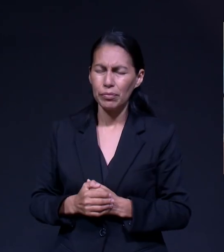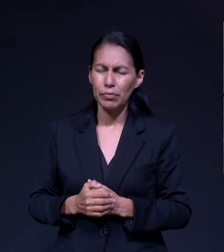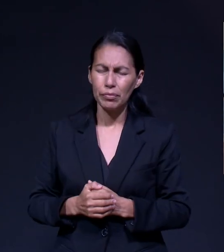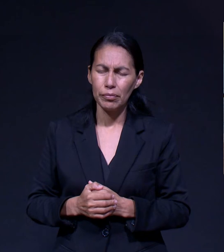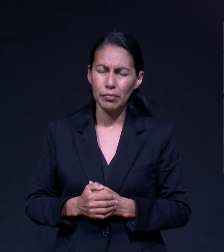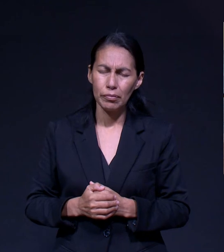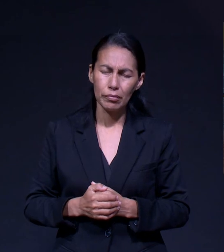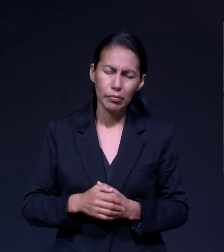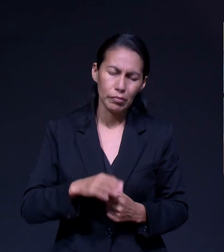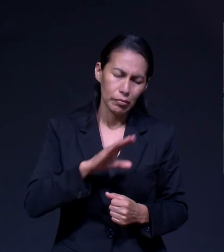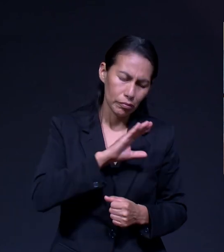Querido Padre,